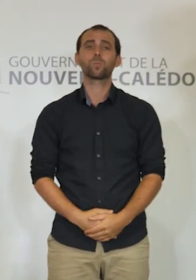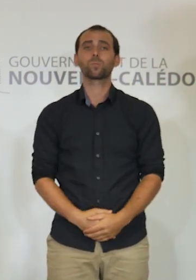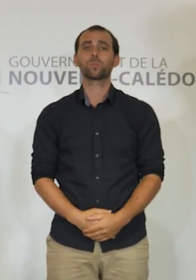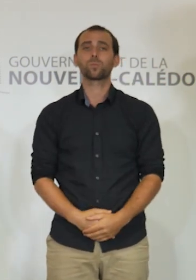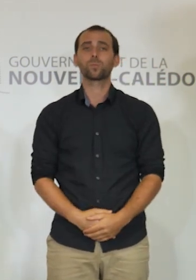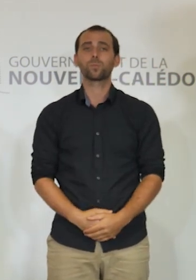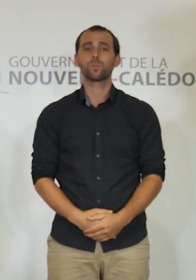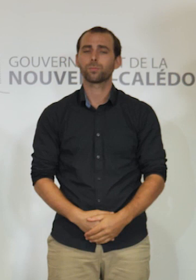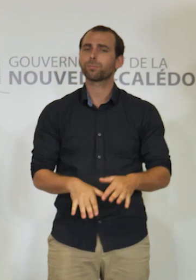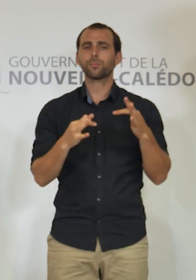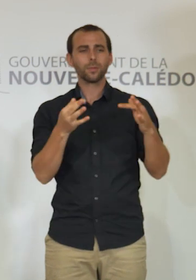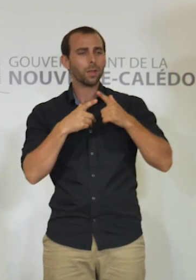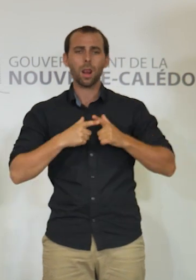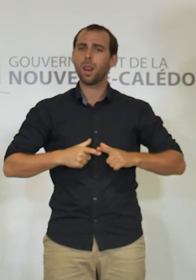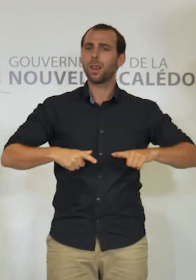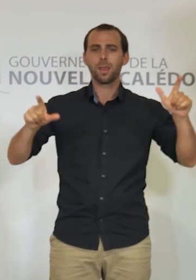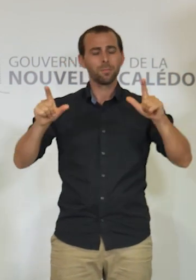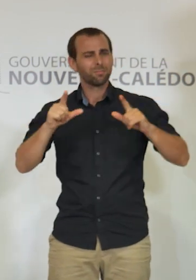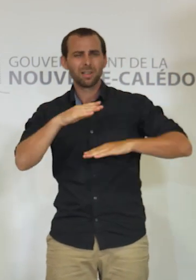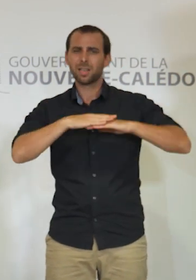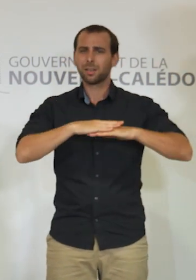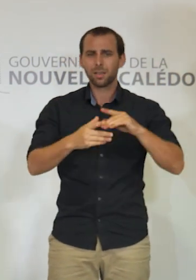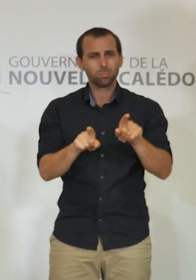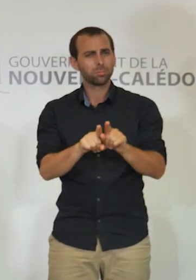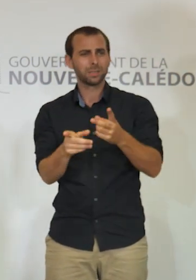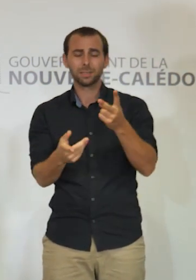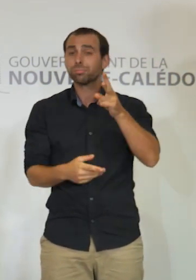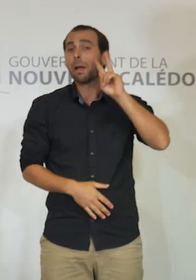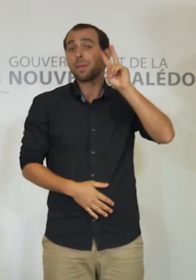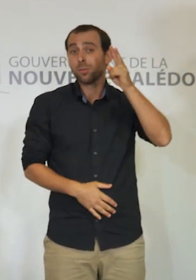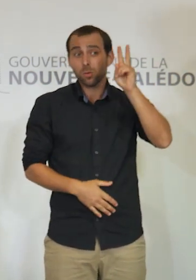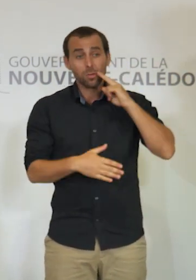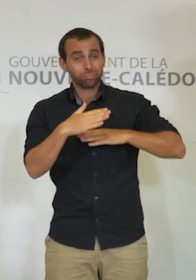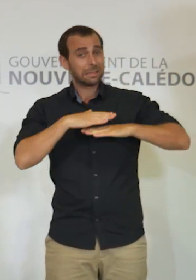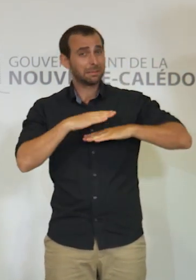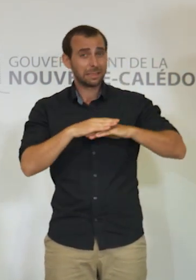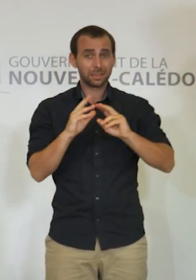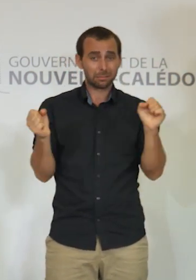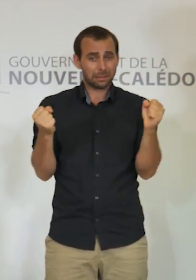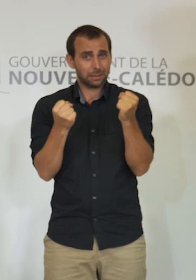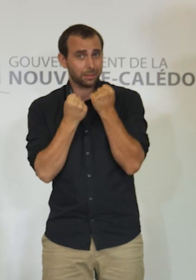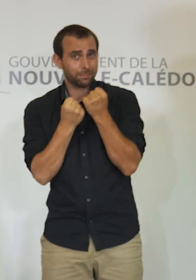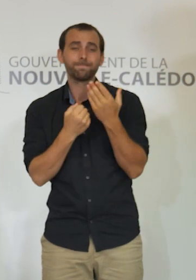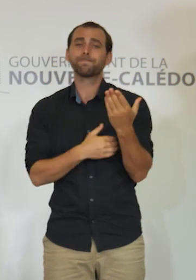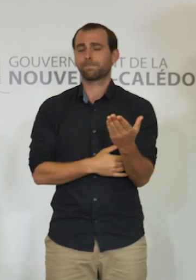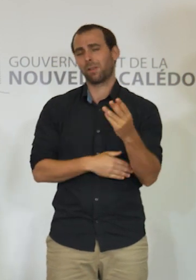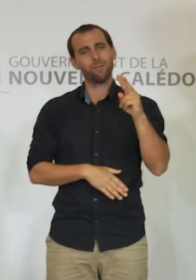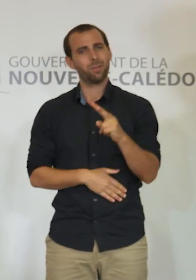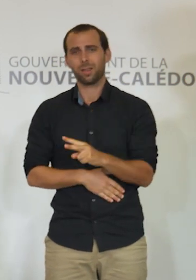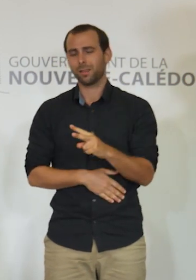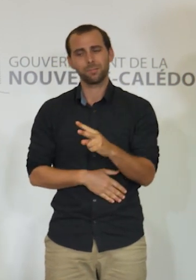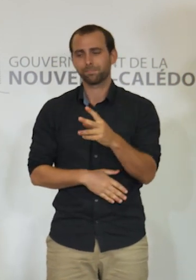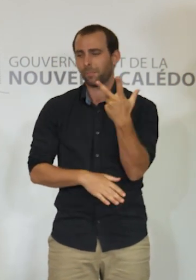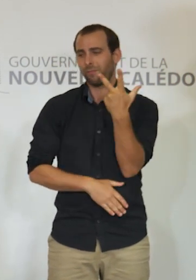nos libertés et, j'allais dire, à nos habitudes, la réussite de la vaccination est le vrai facteur